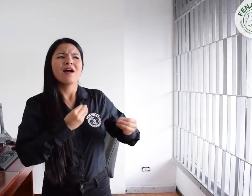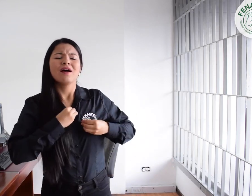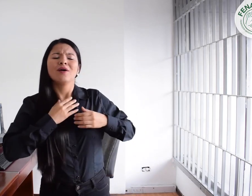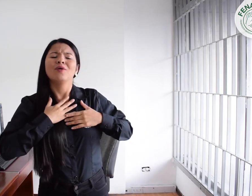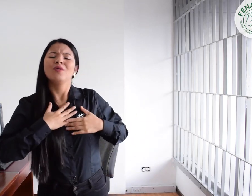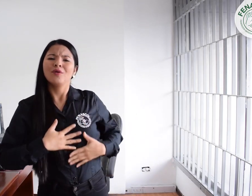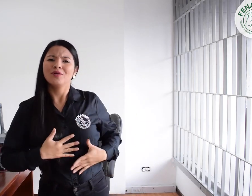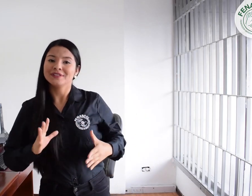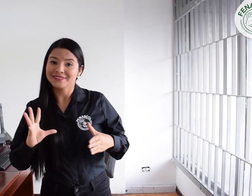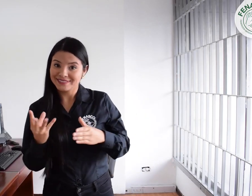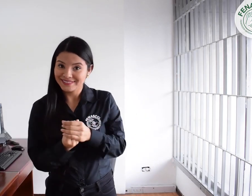inclusión.